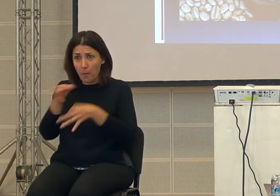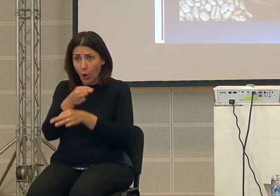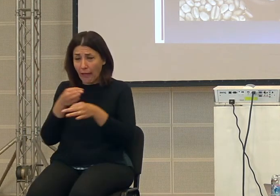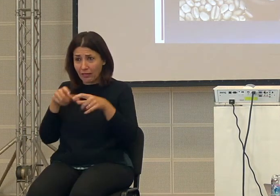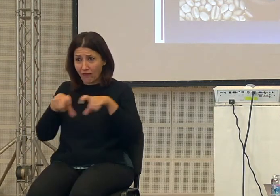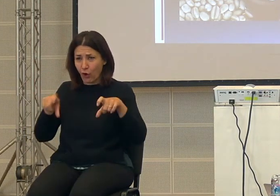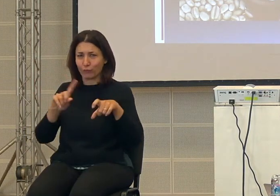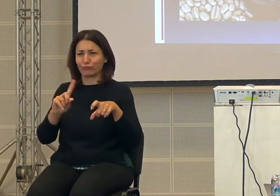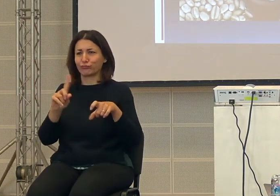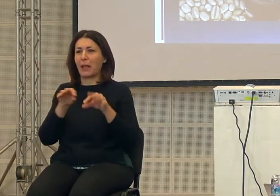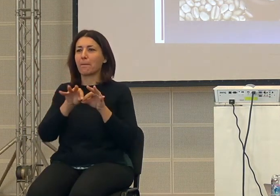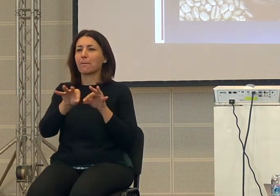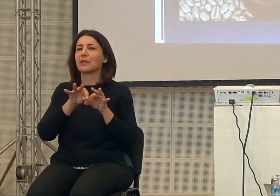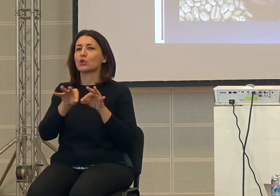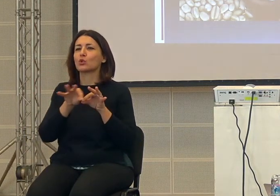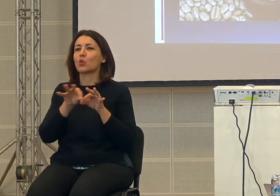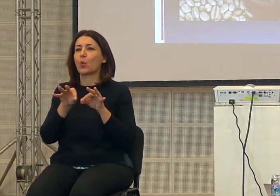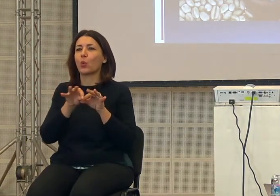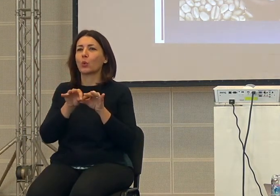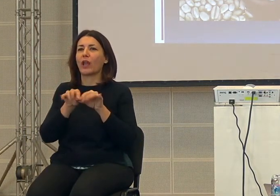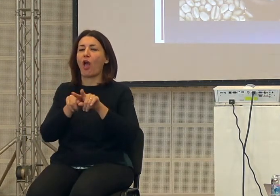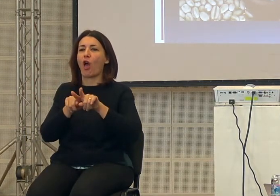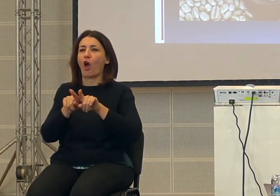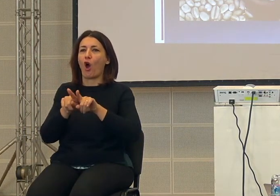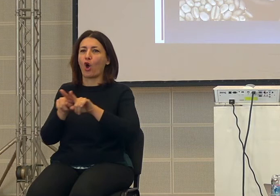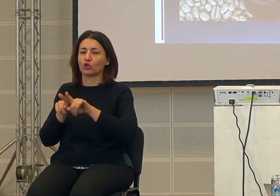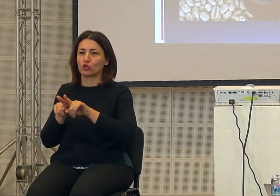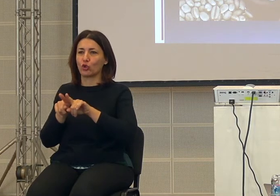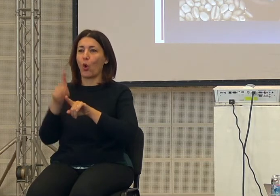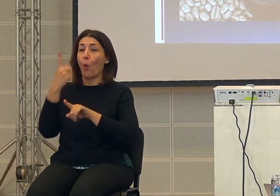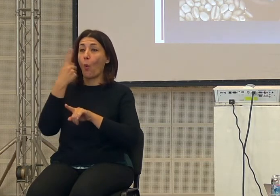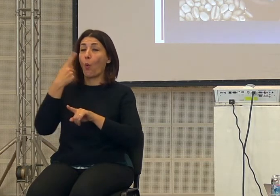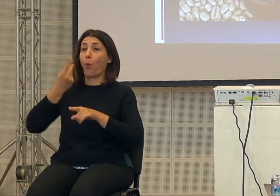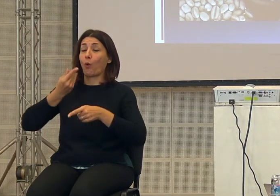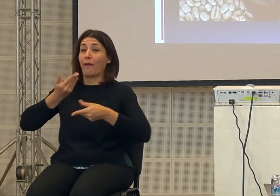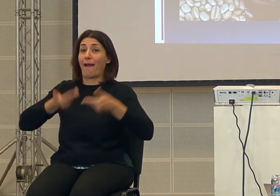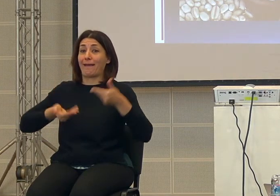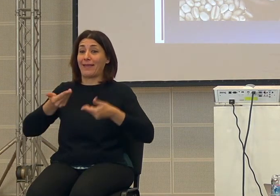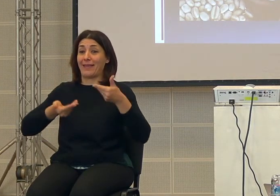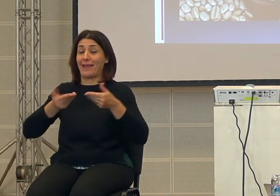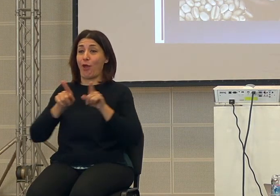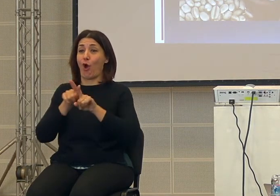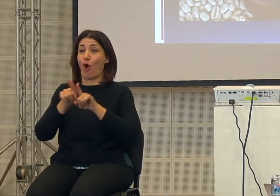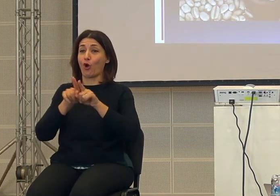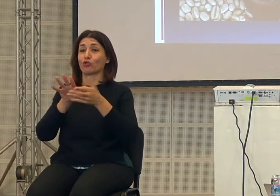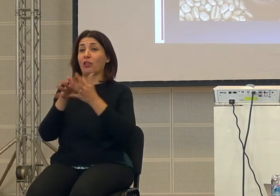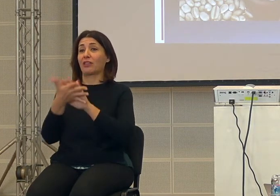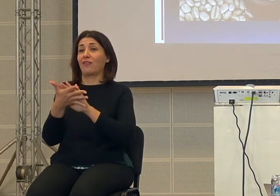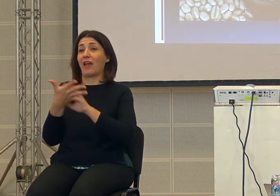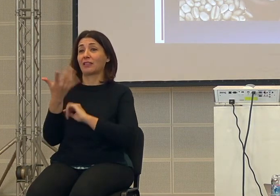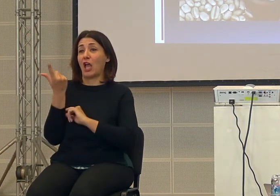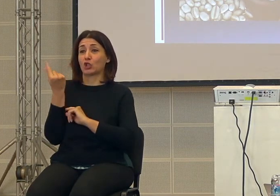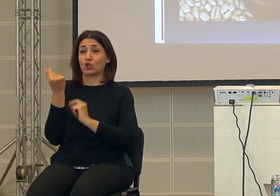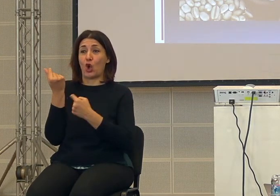erano delle misure d'orzo cioè l'orzo diciamo un chilo d'orzo era considerato come denaro quindi inizialmente il